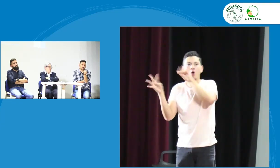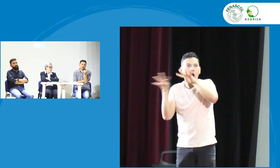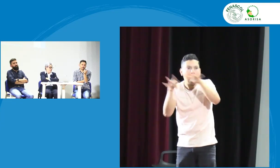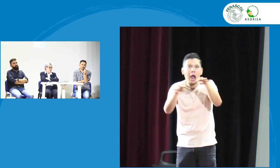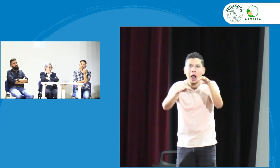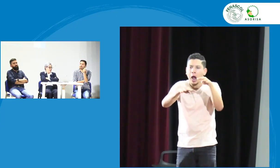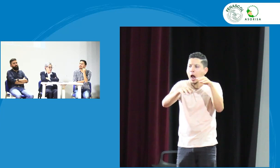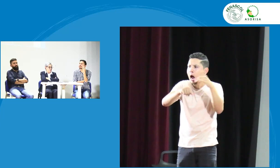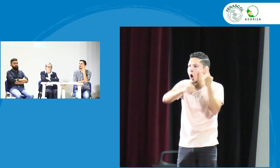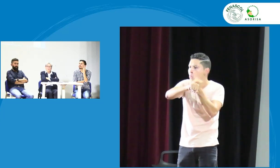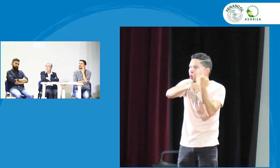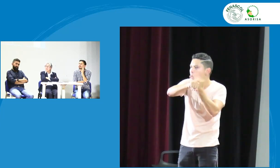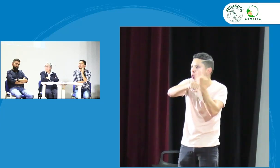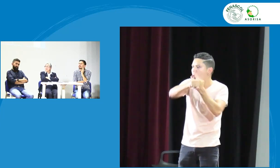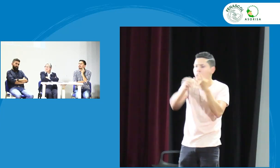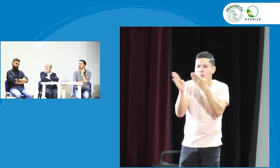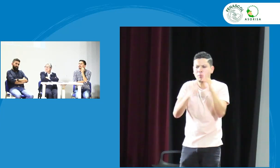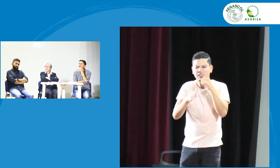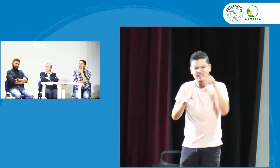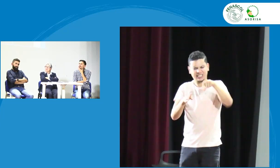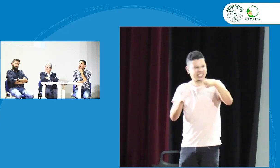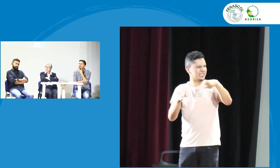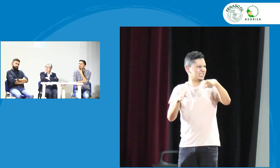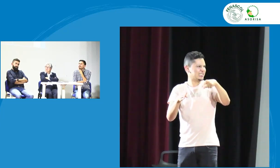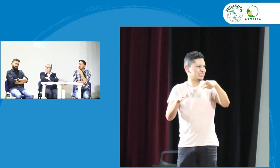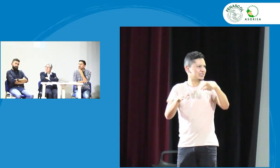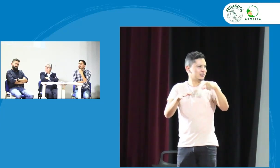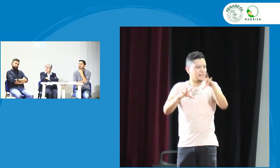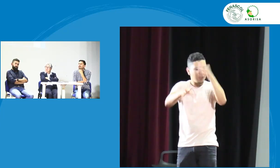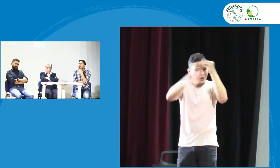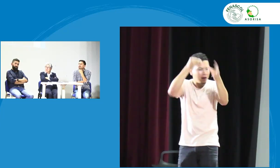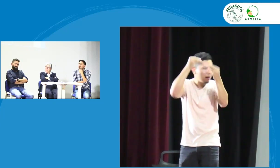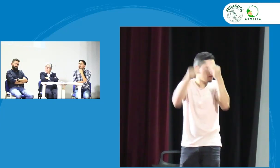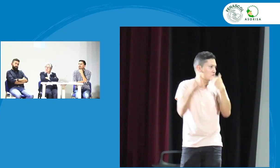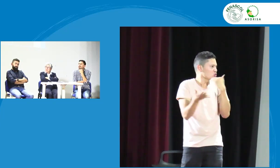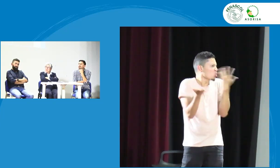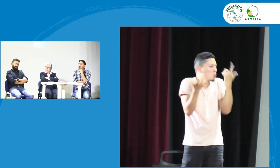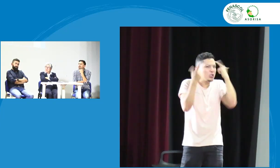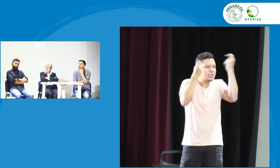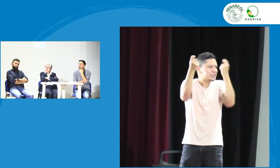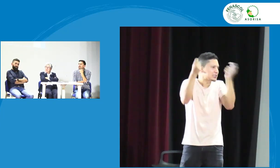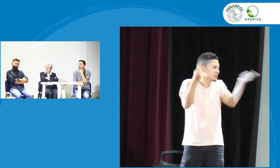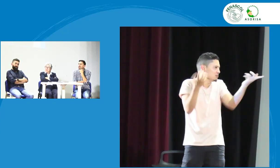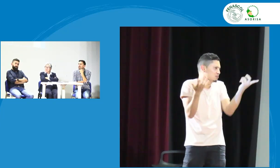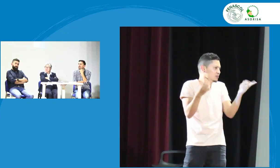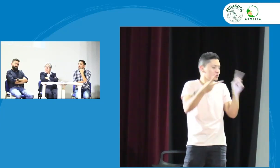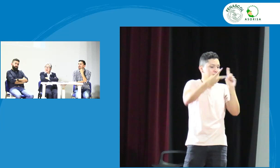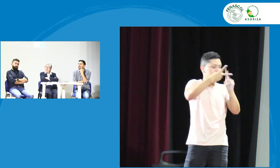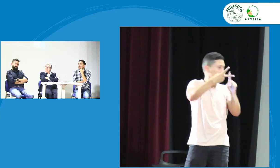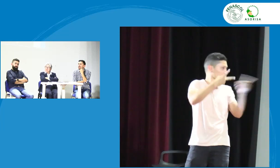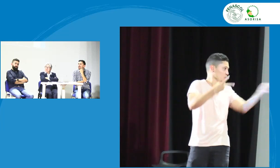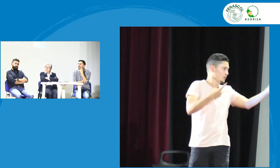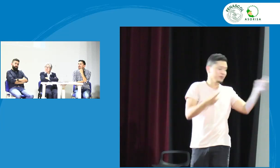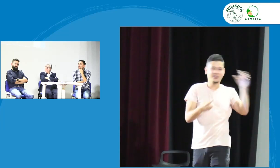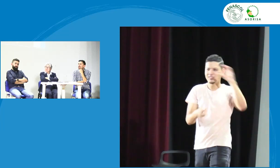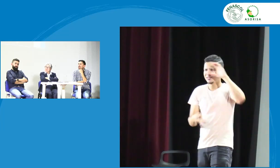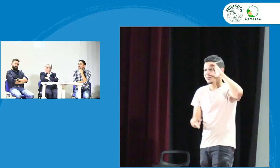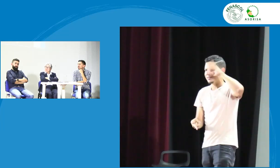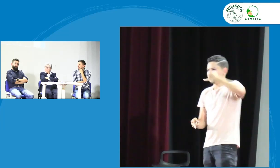divulgación de todo este material virtual y también reconocer un poco de cómo se usa qué estrategias tienen para la